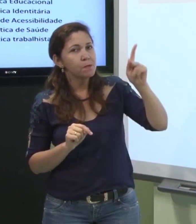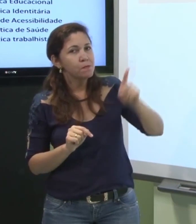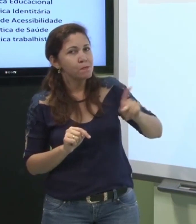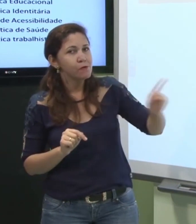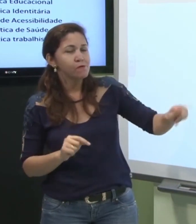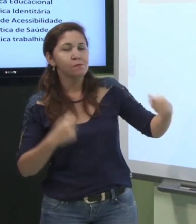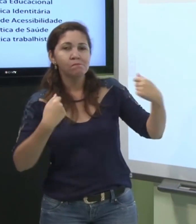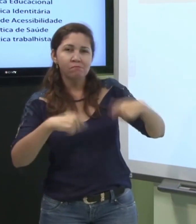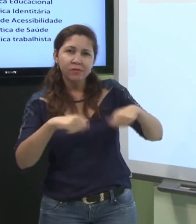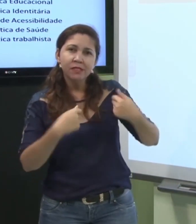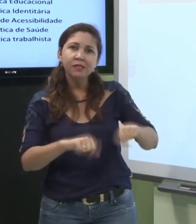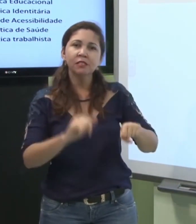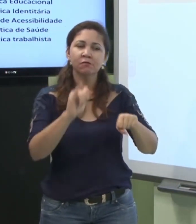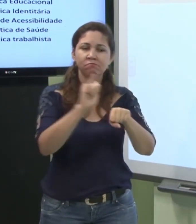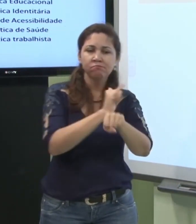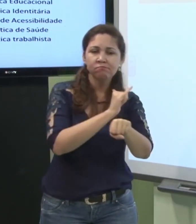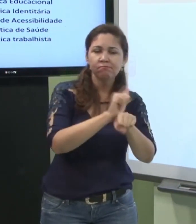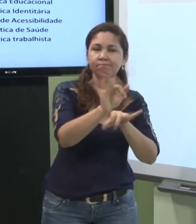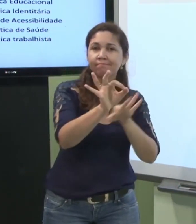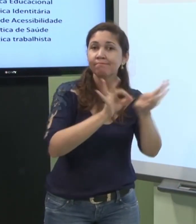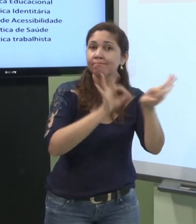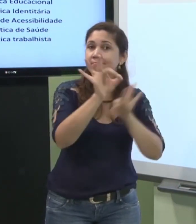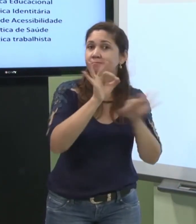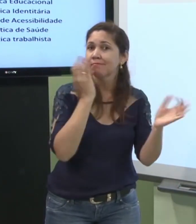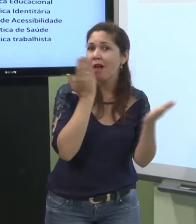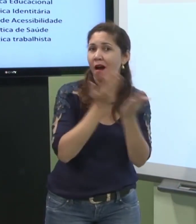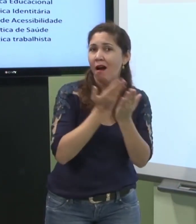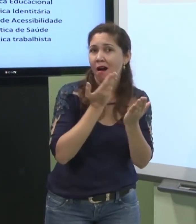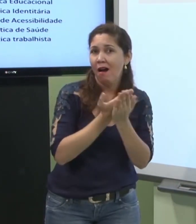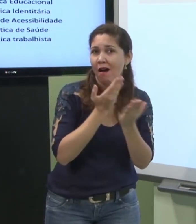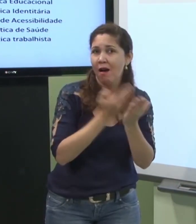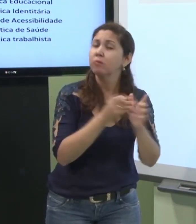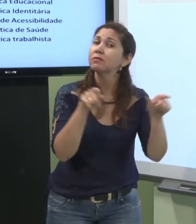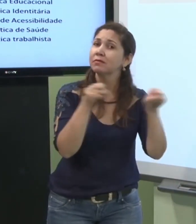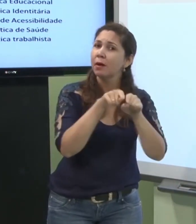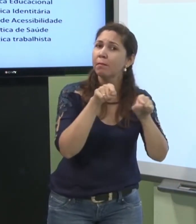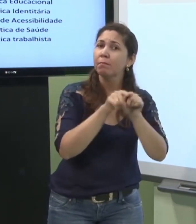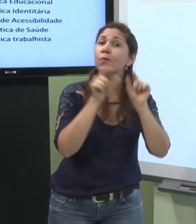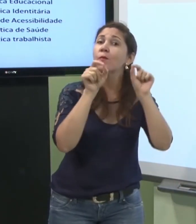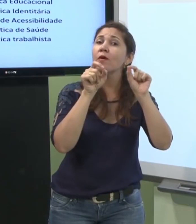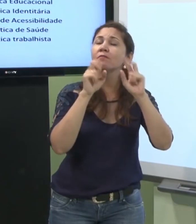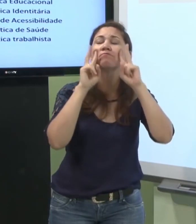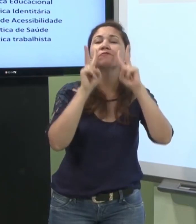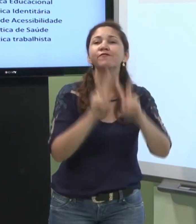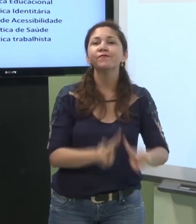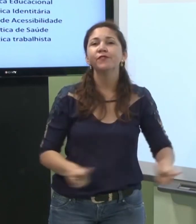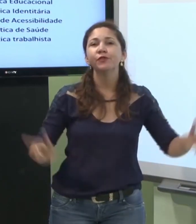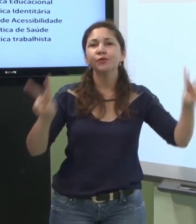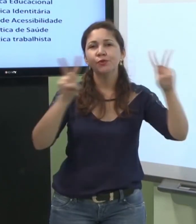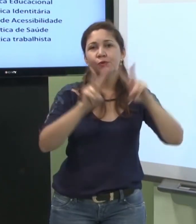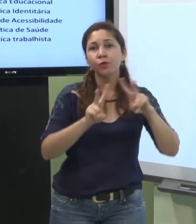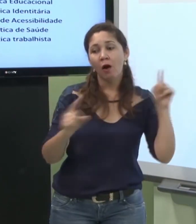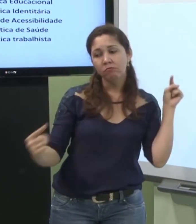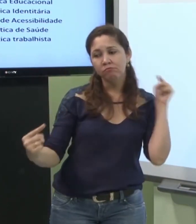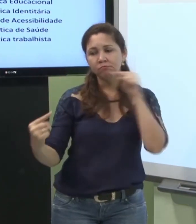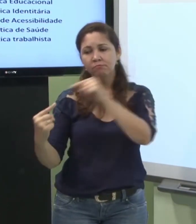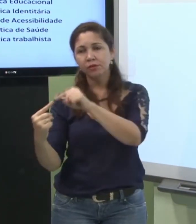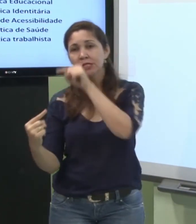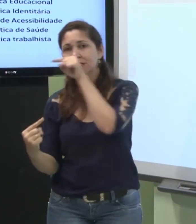ambiente educacional não não precisa desenvolver outras estratégias de aula como uma